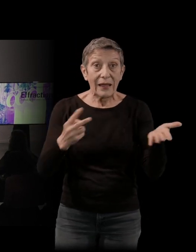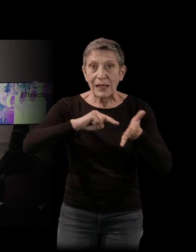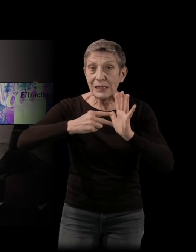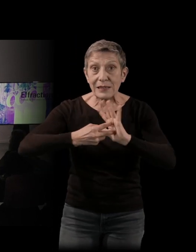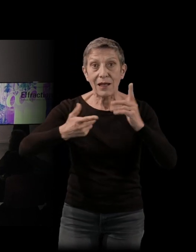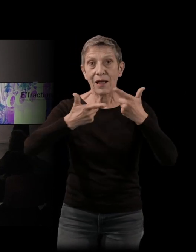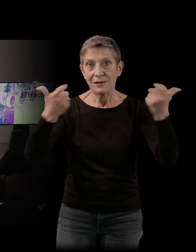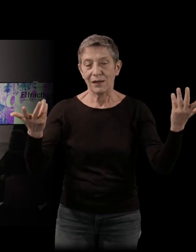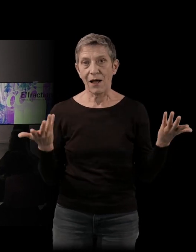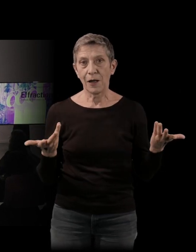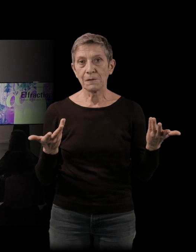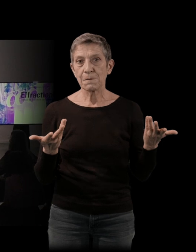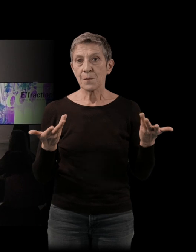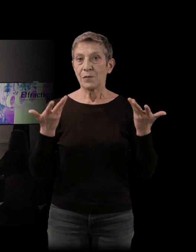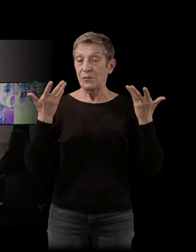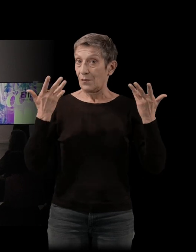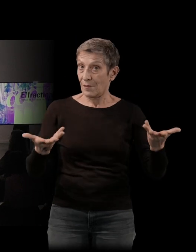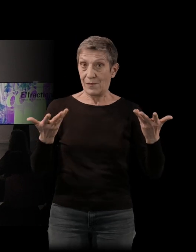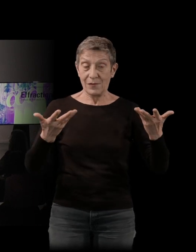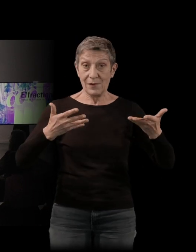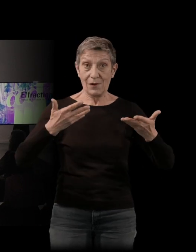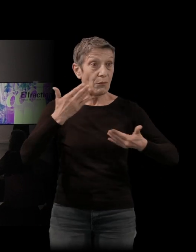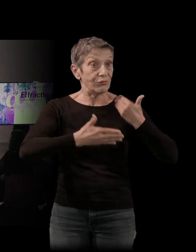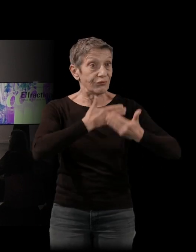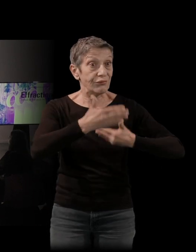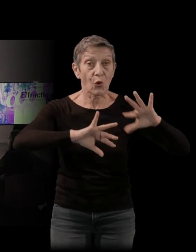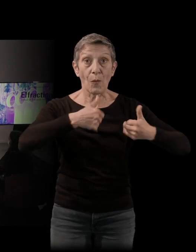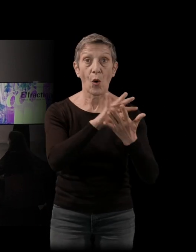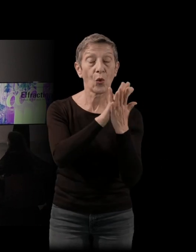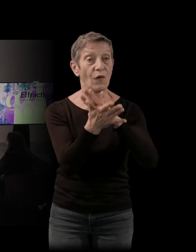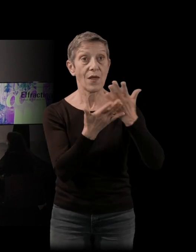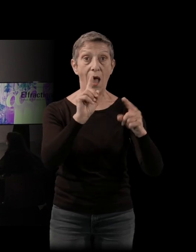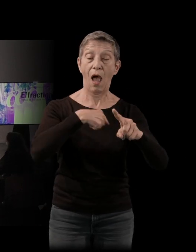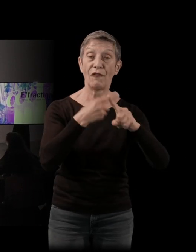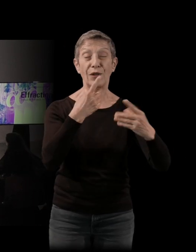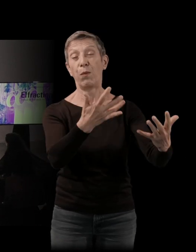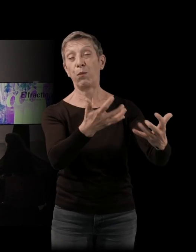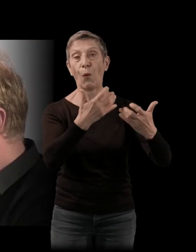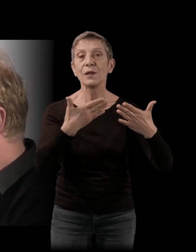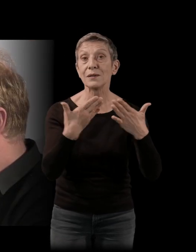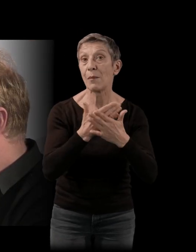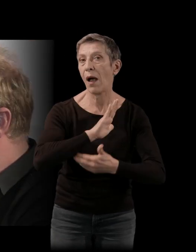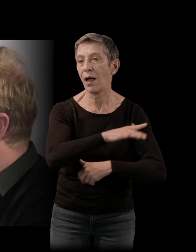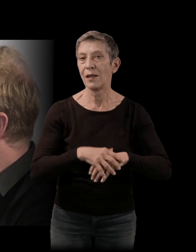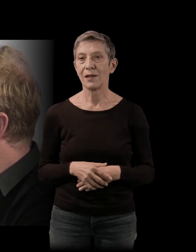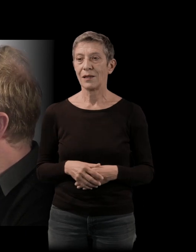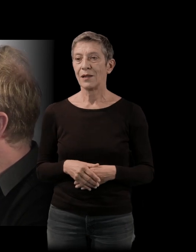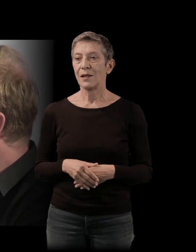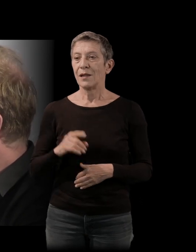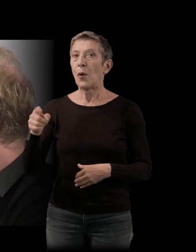pour arriver à ce chef-d'oeuvre du cinéma. Alors, je parlais de période enchantée. Je ne pas si c'est comme ça qu'il faut le dire, mais c'est vrai